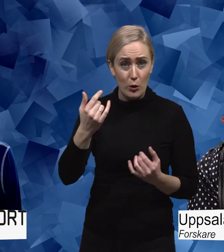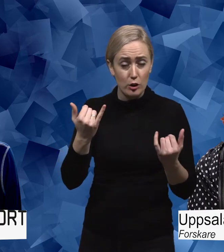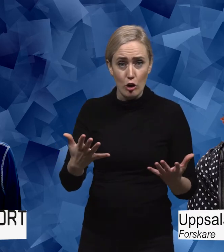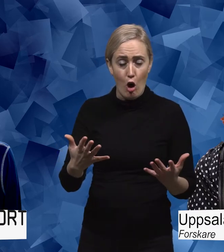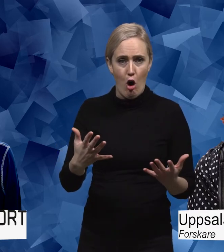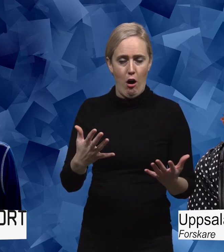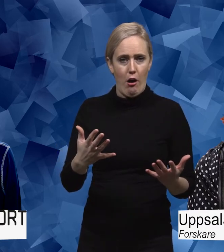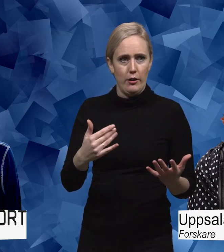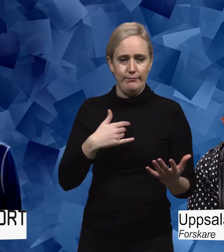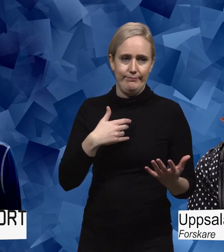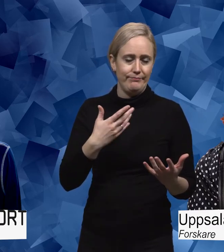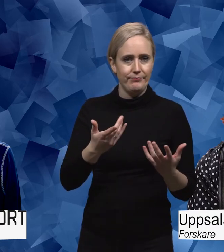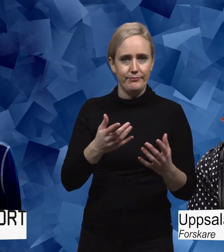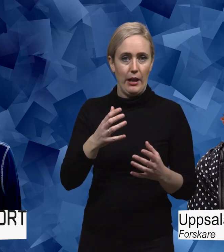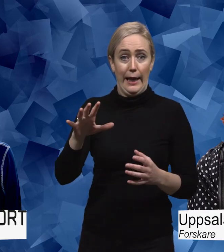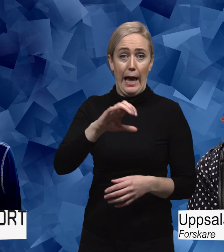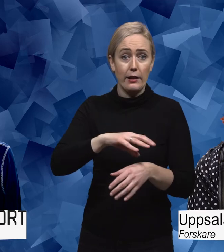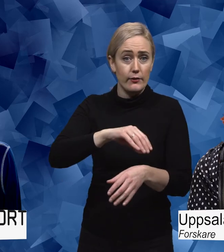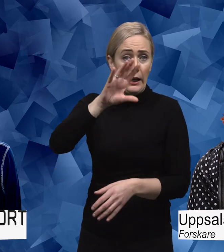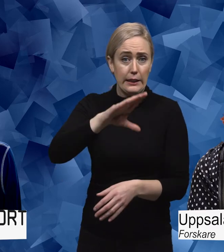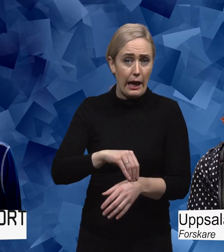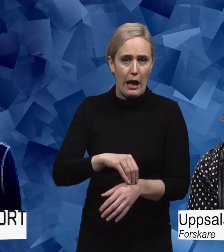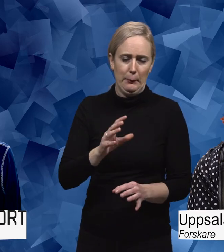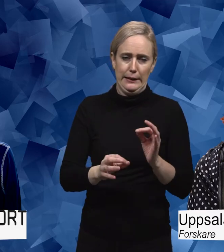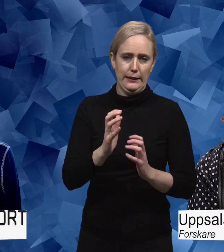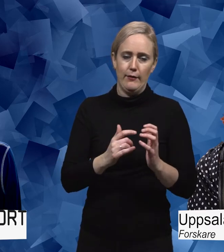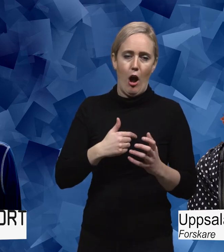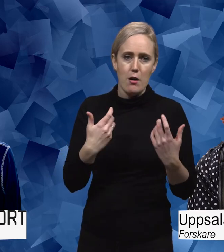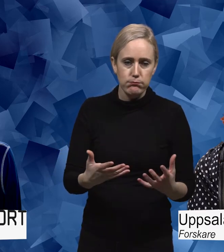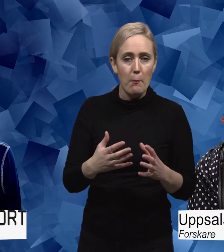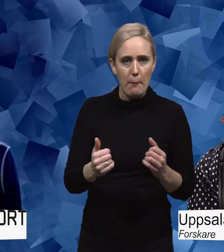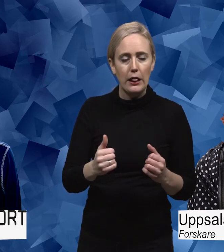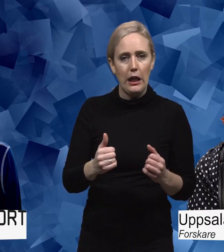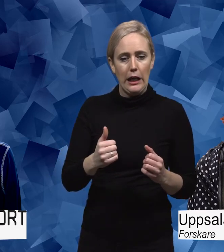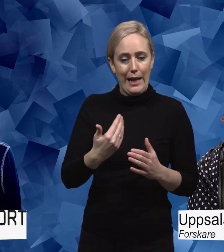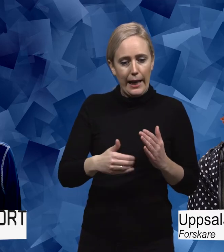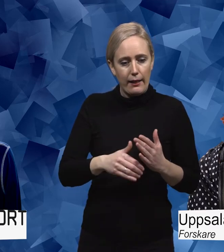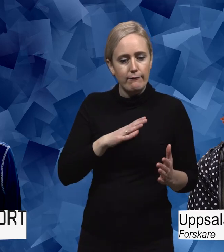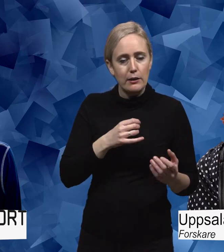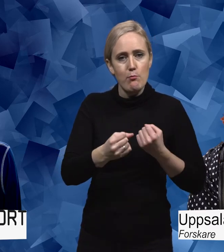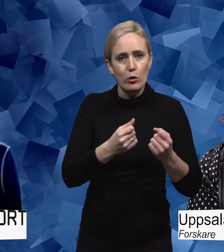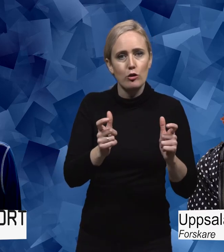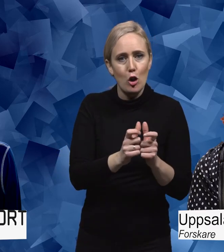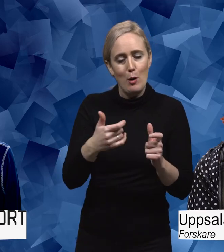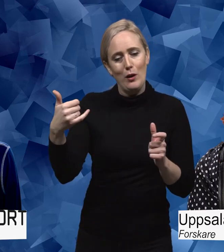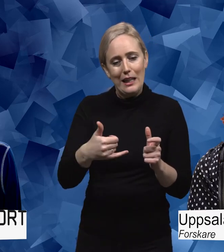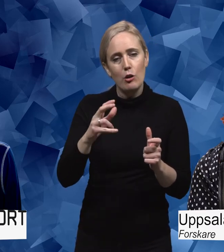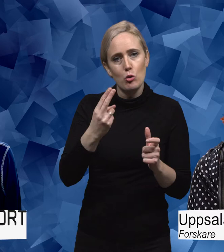inte siffran i huvudet. Men det finns över hela landet nu på boxningsklubbar. Som redan fanns har också gjort plats för Parkinson boxning som